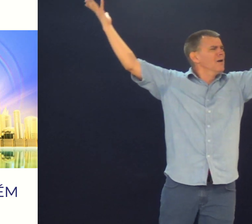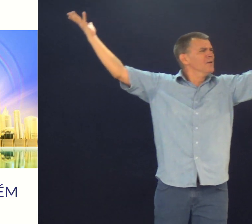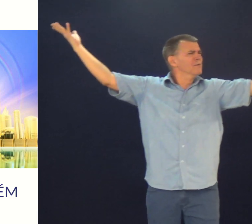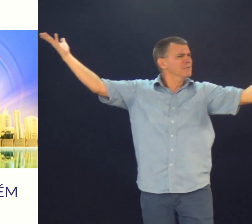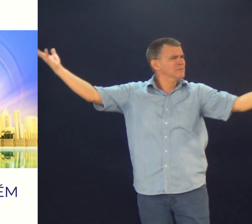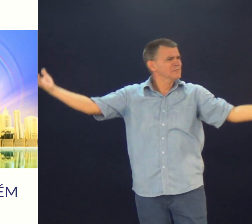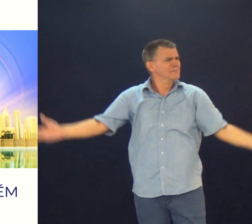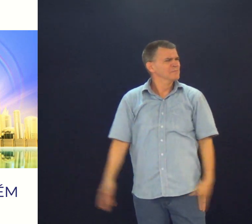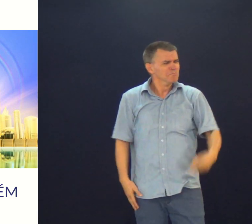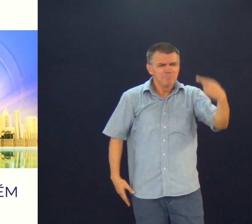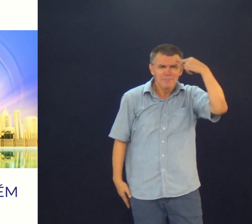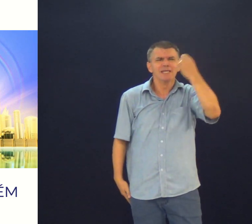Então